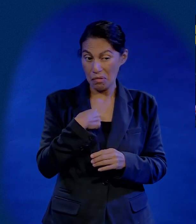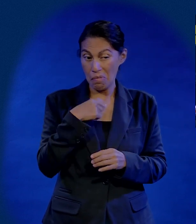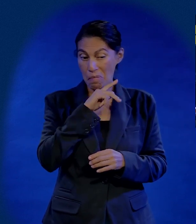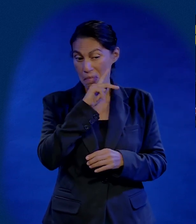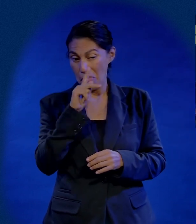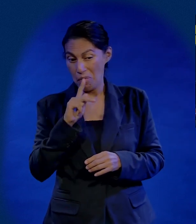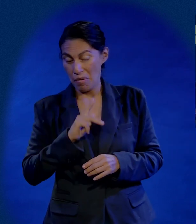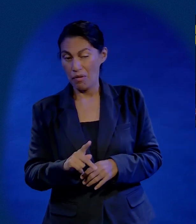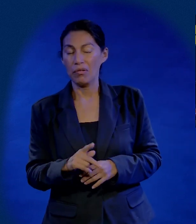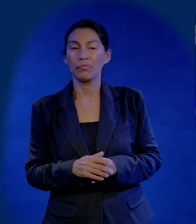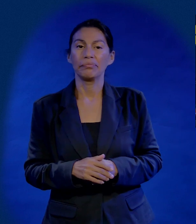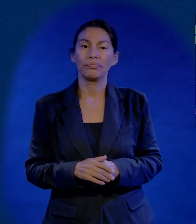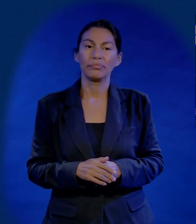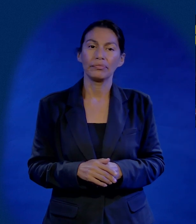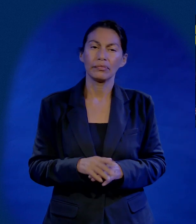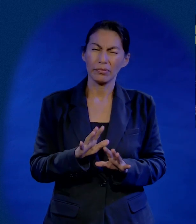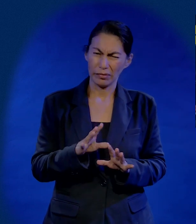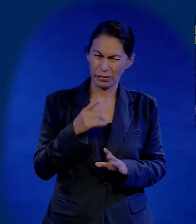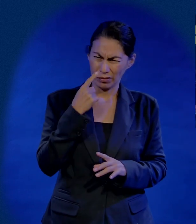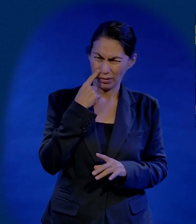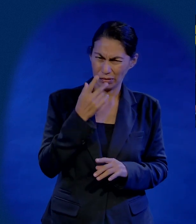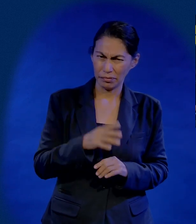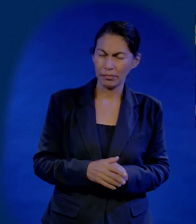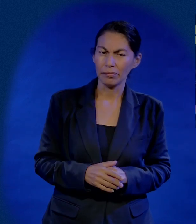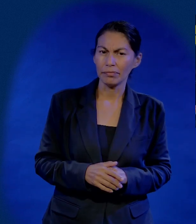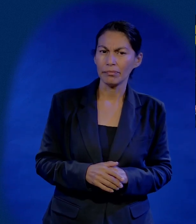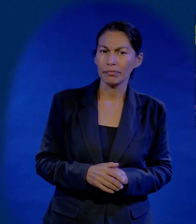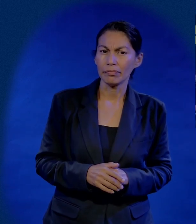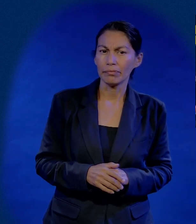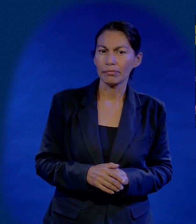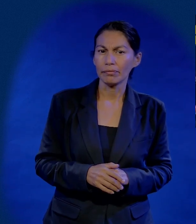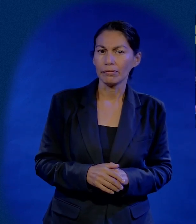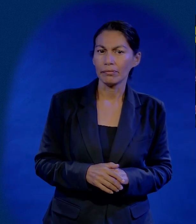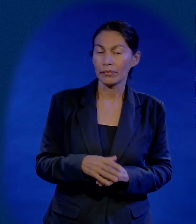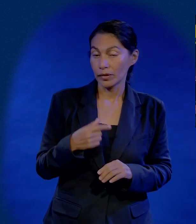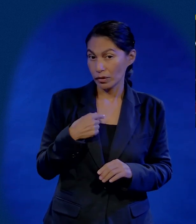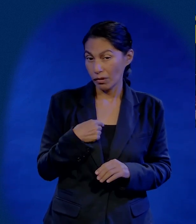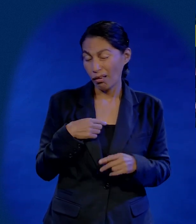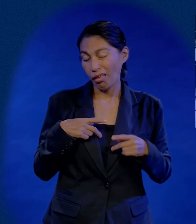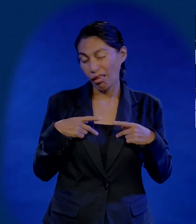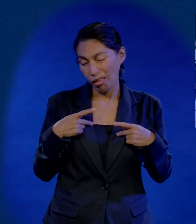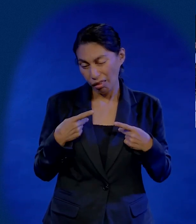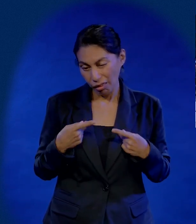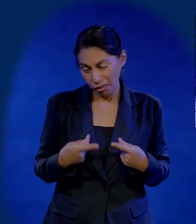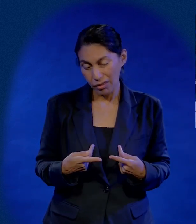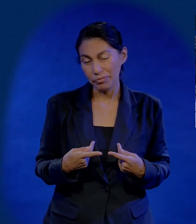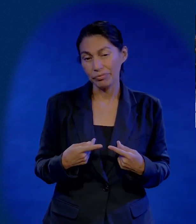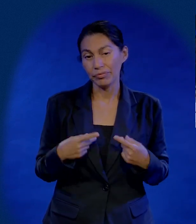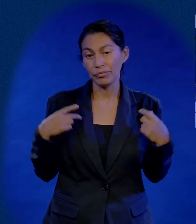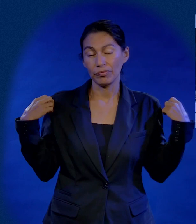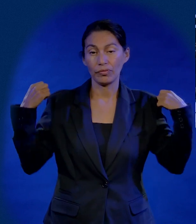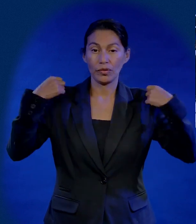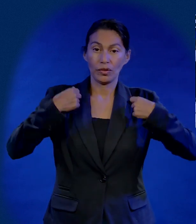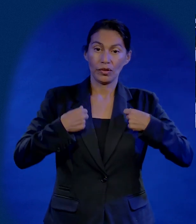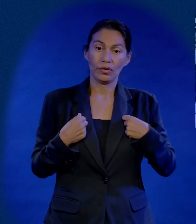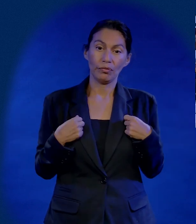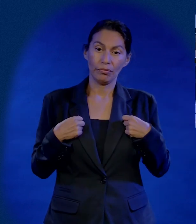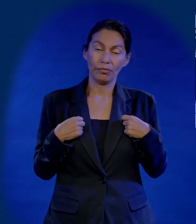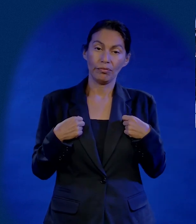peor me trataron. Y esto es raro, pero mire, ahí le va. Llegué a esa casa así medio desmoralizado, cargaba en la